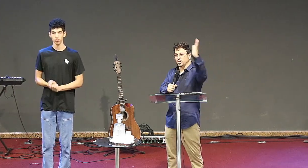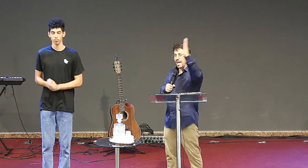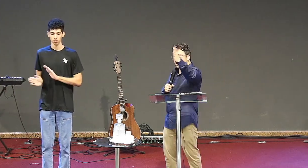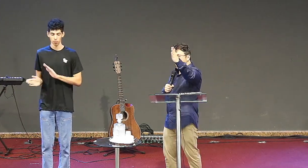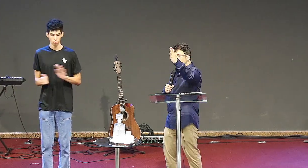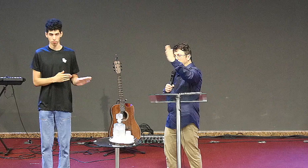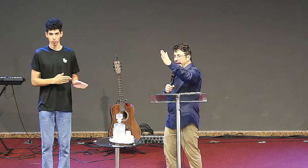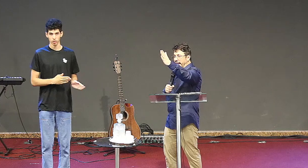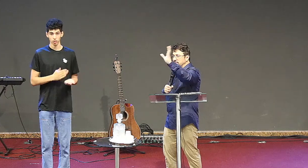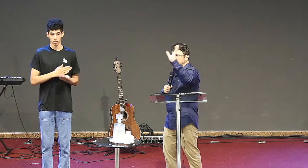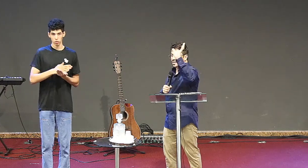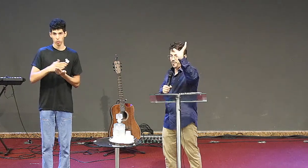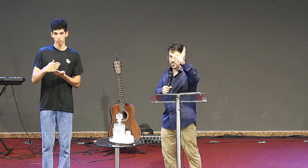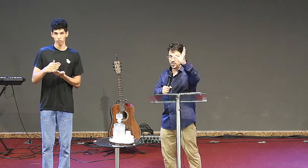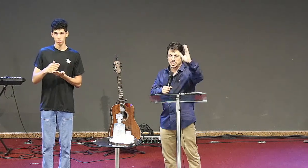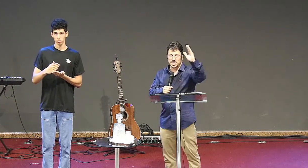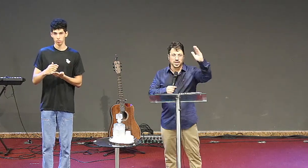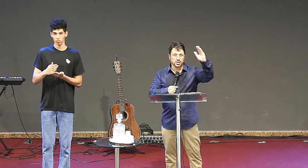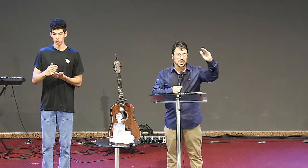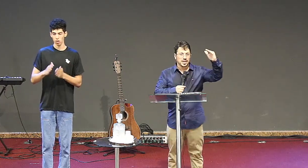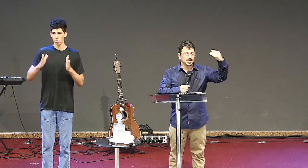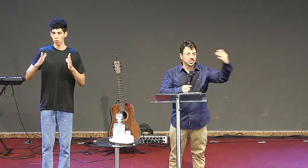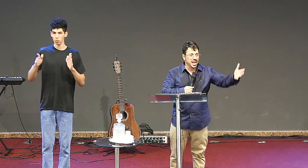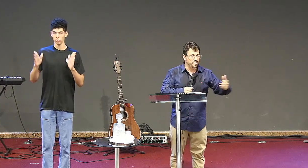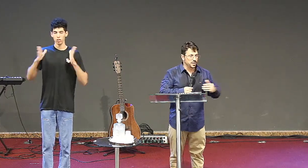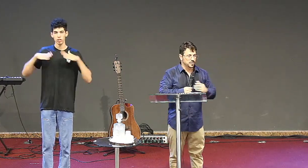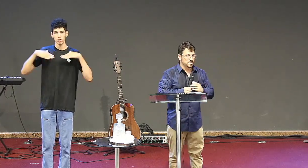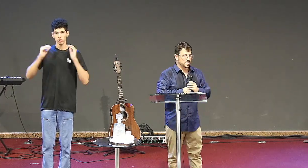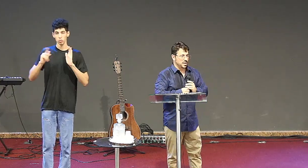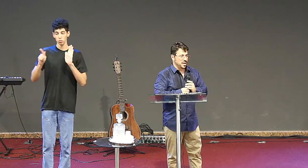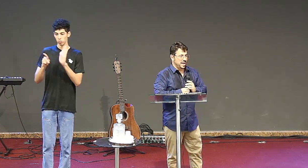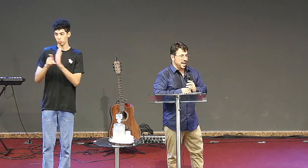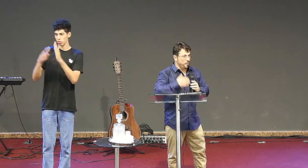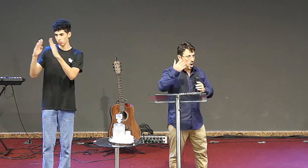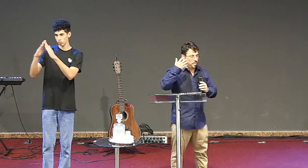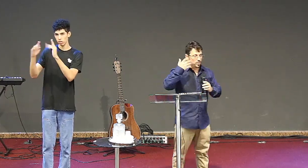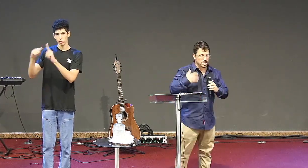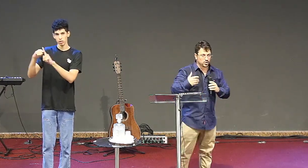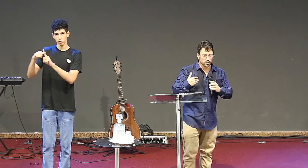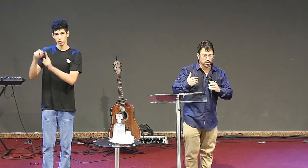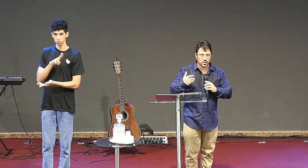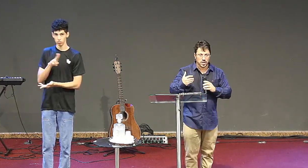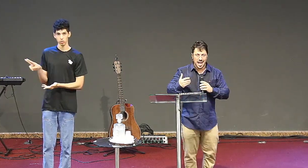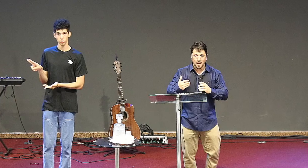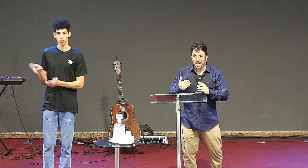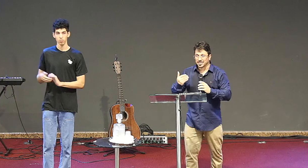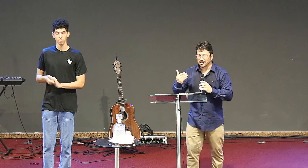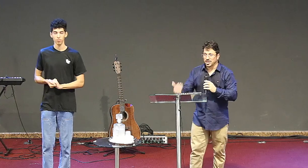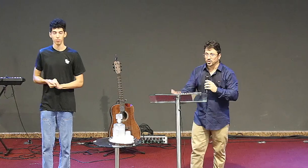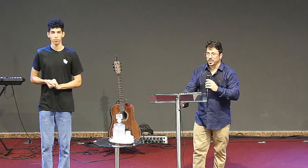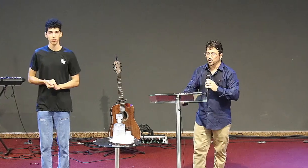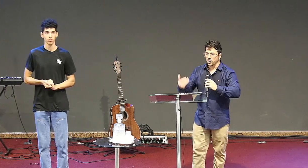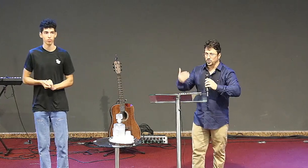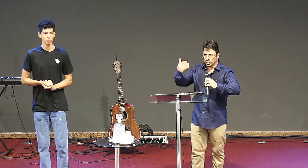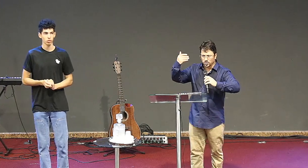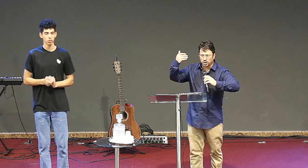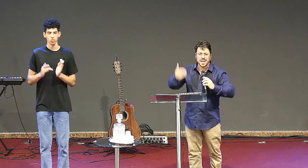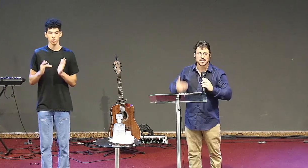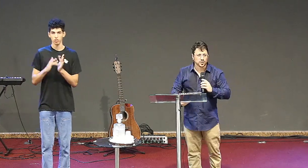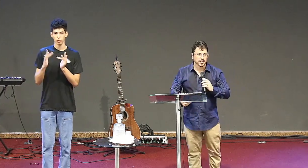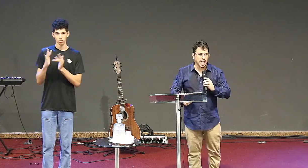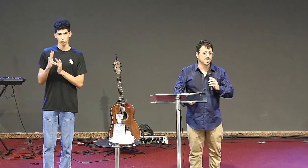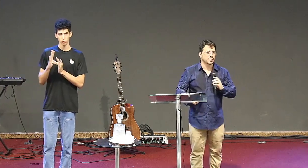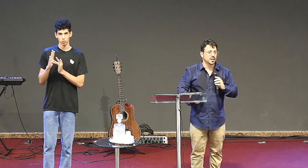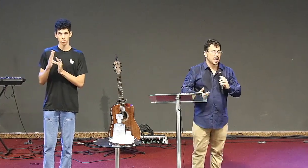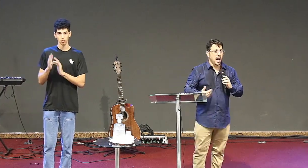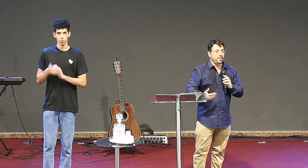ao anjo da igreja, em, e fala o nome da igreja, escreva. É o próprio Jesus aparecendo para João, Jesus já